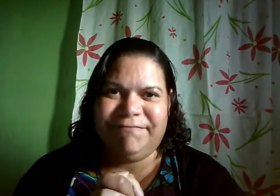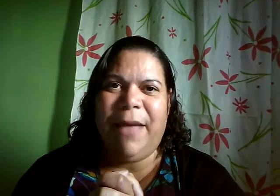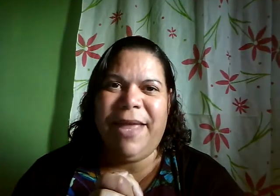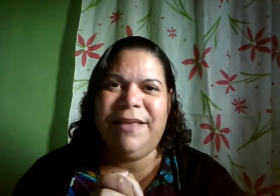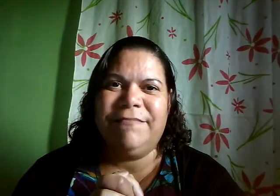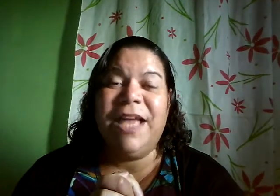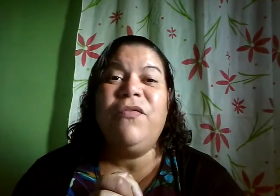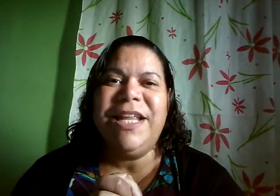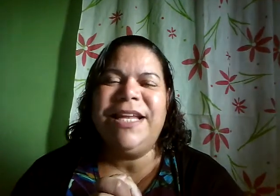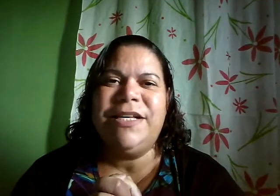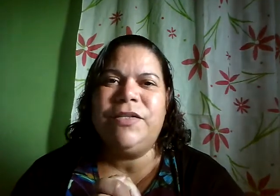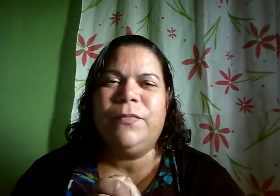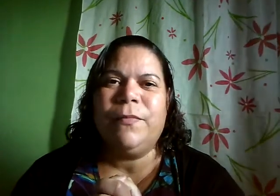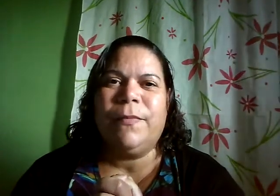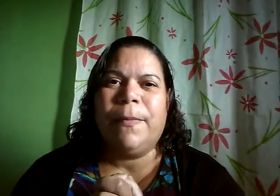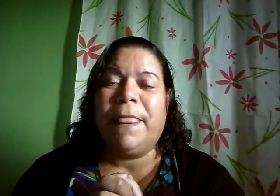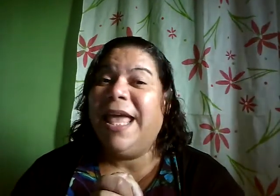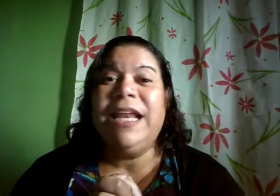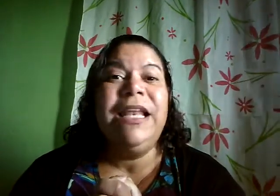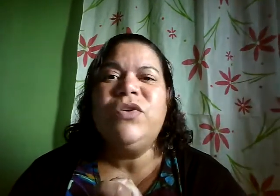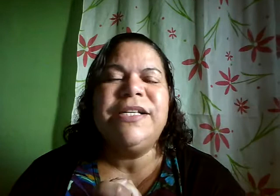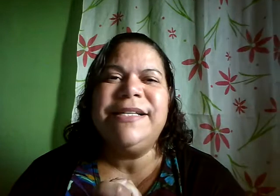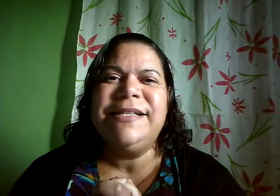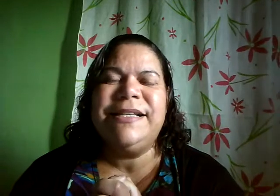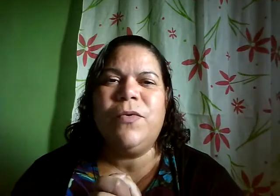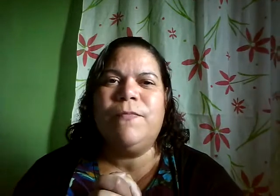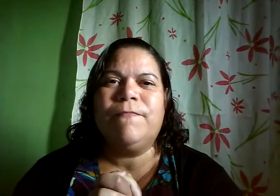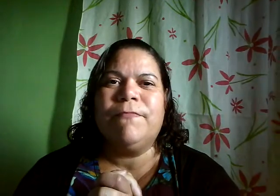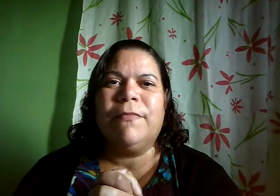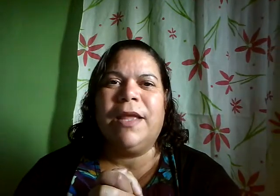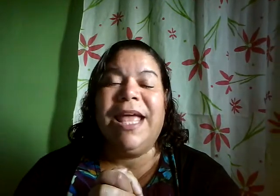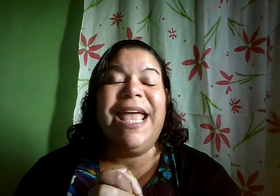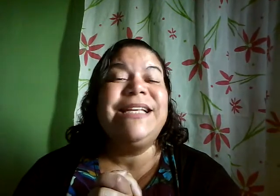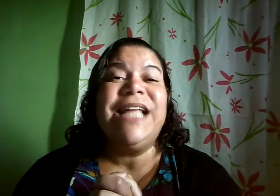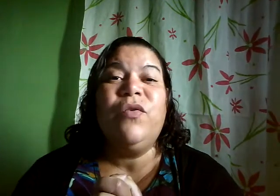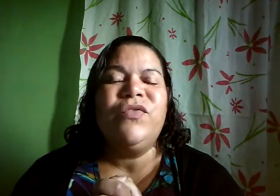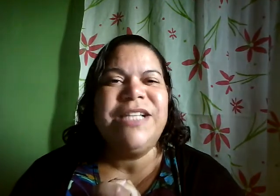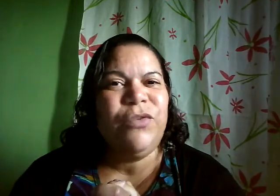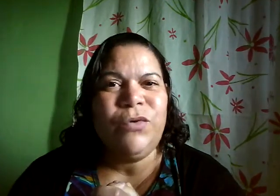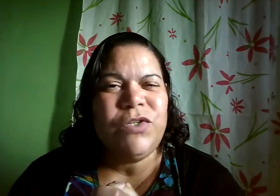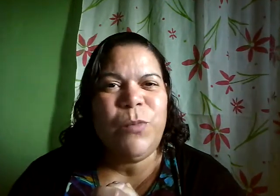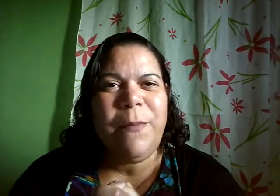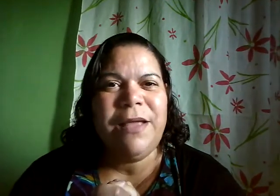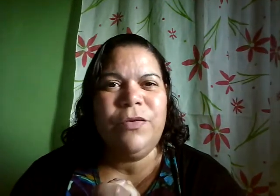amém reflita nisso ele não te esqueceu ele está com você a todos os momentos